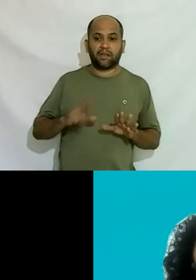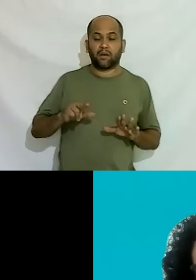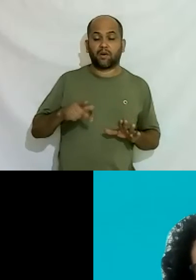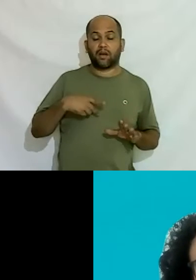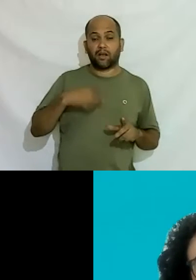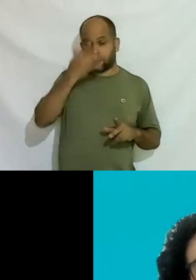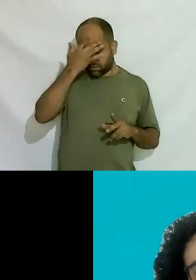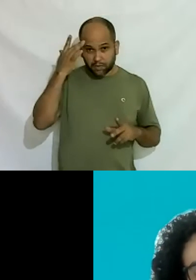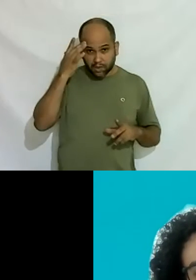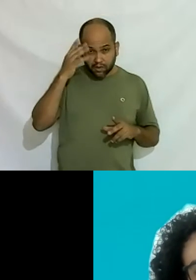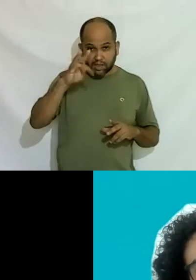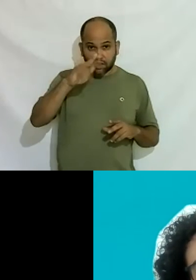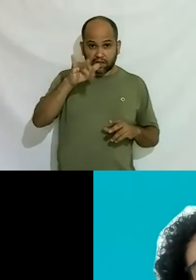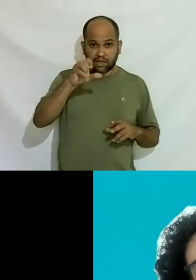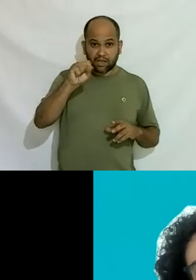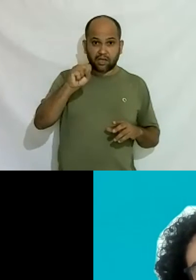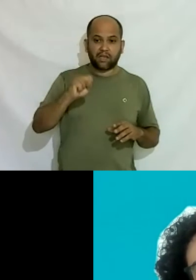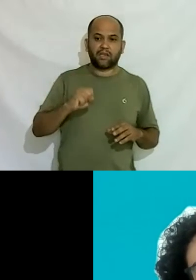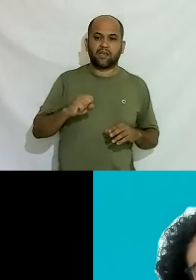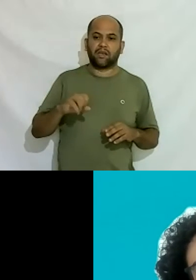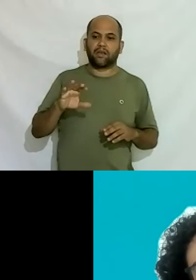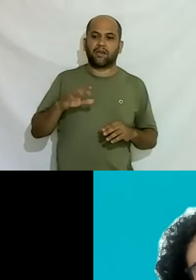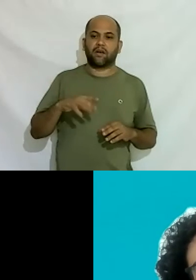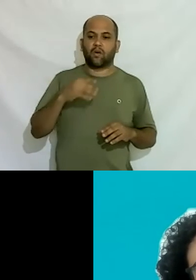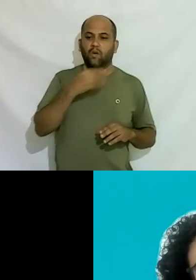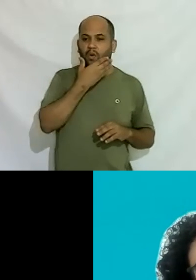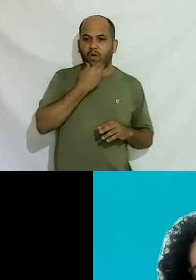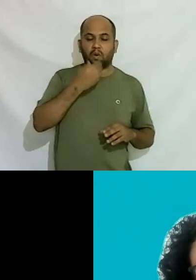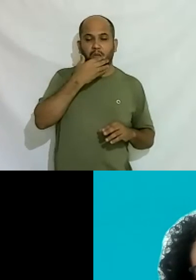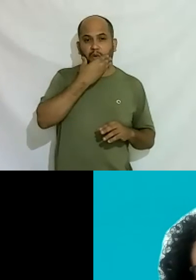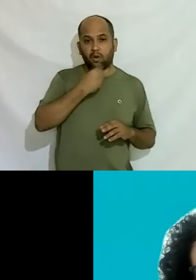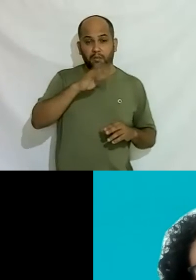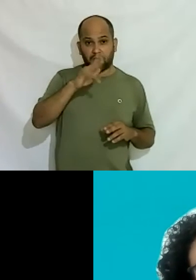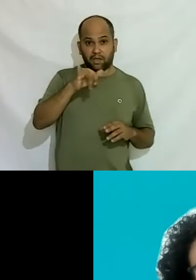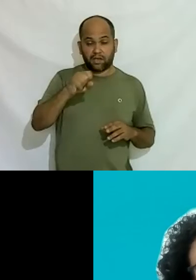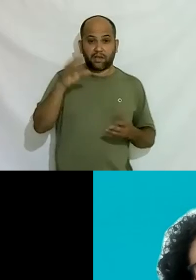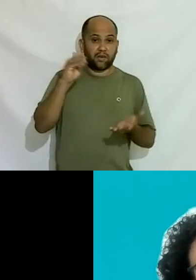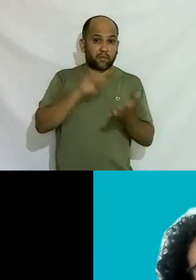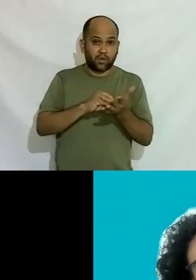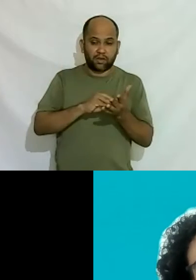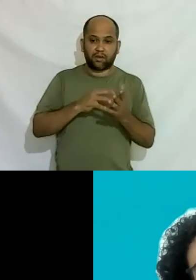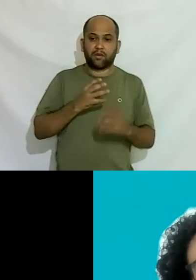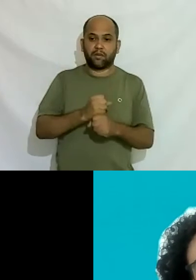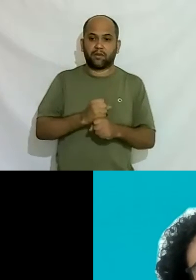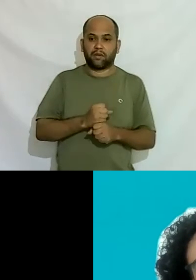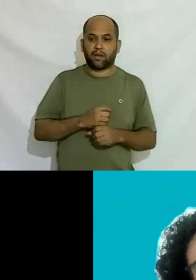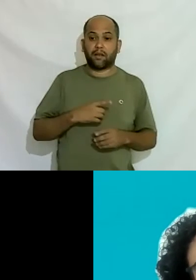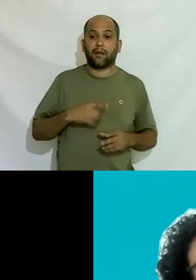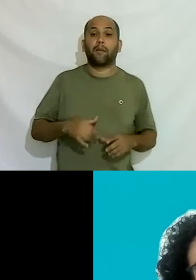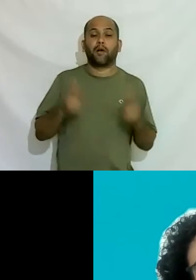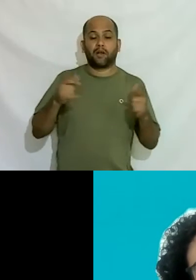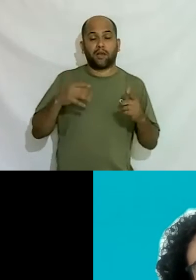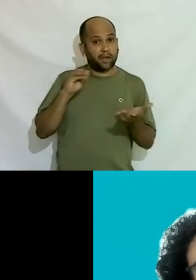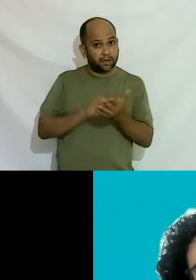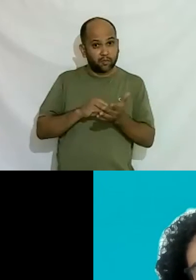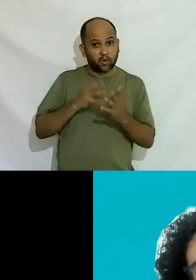trans como um todo que é impossível que os homens trans não entram né metade da população são homens trans né então eles não entram